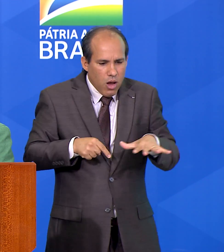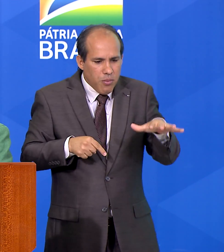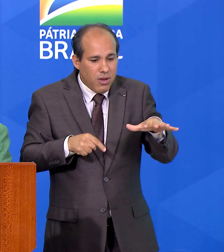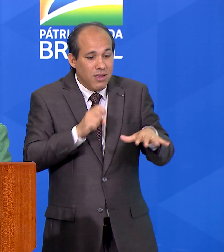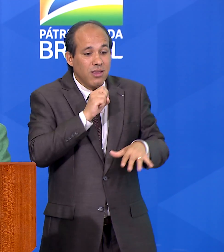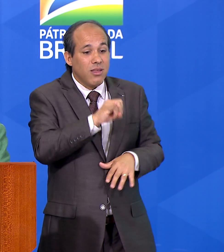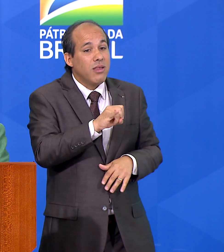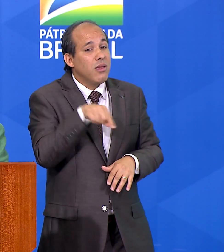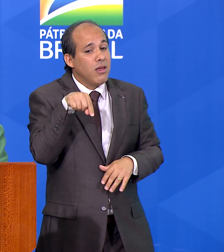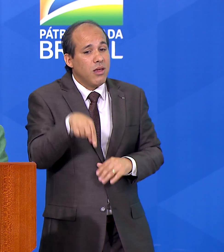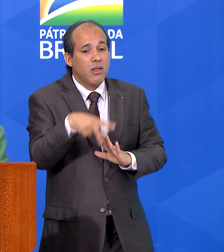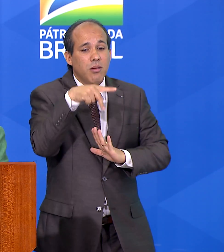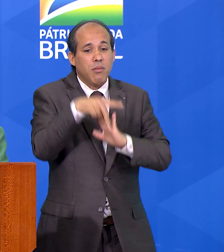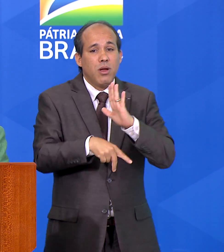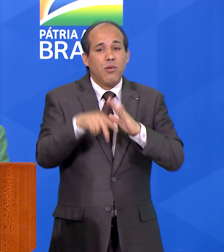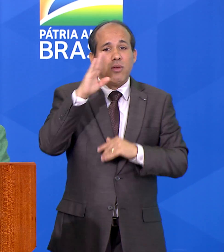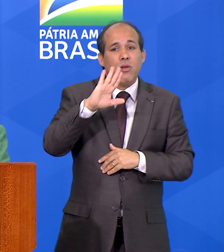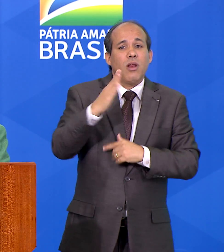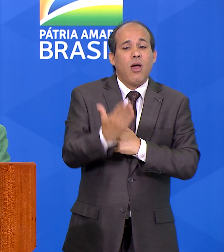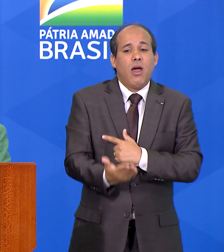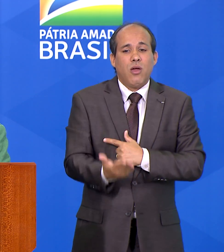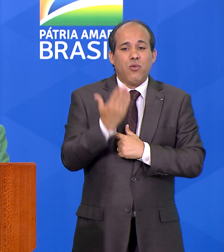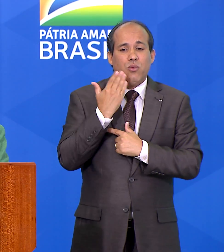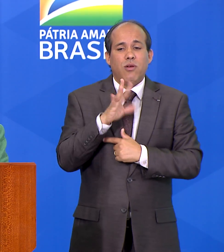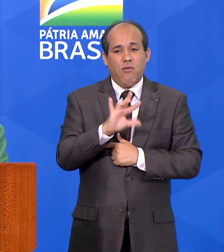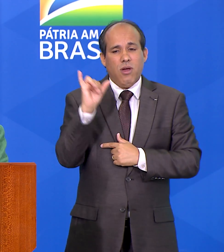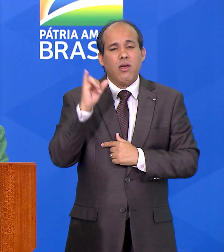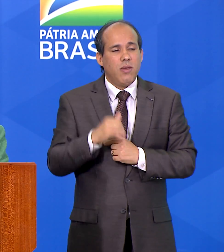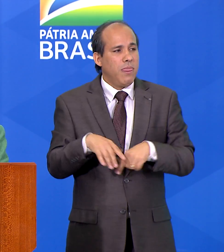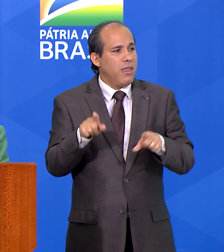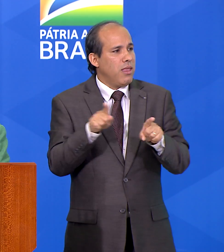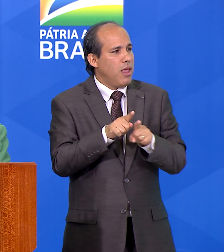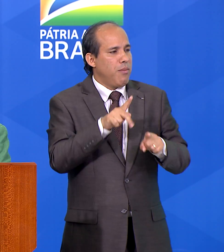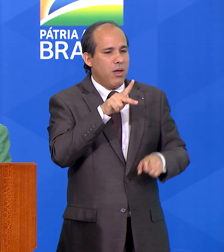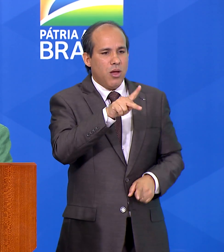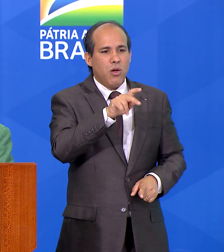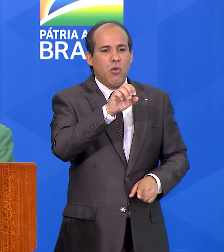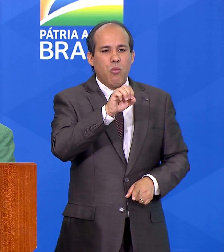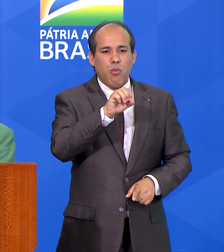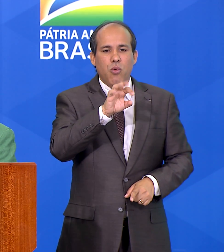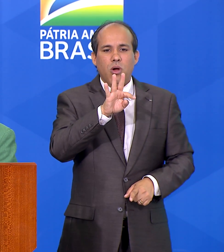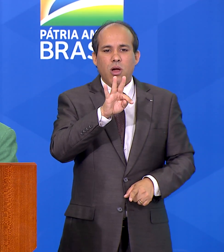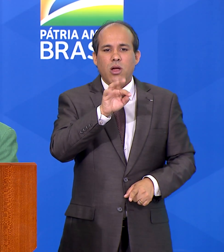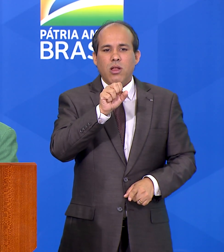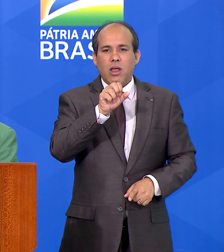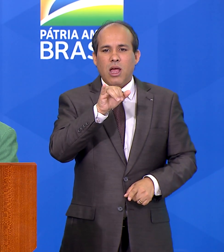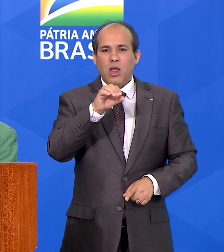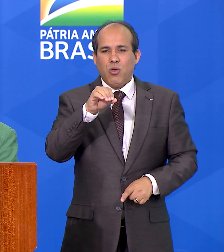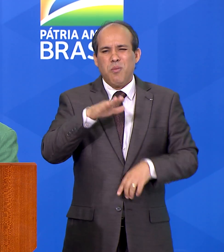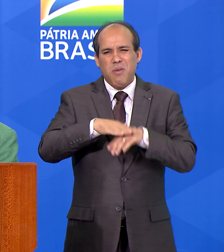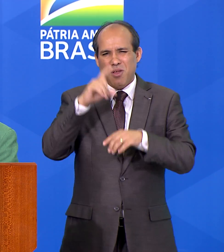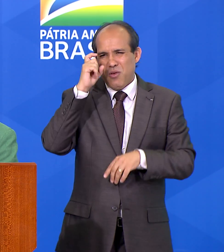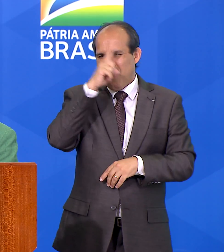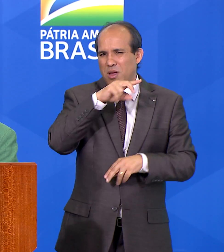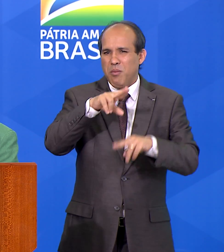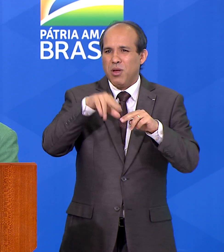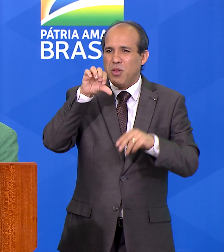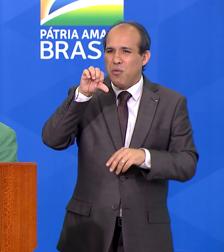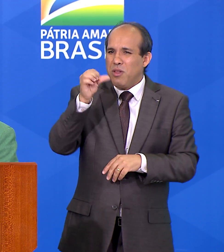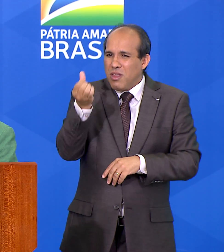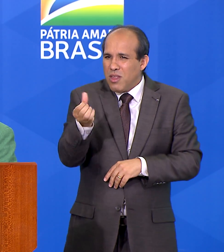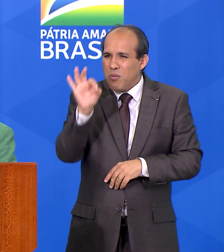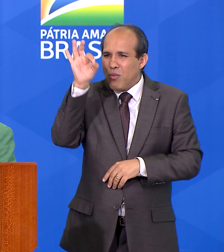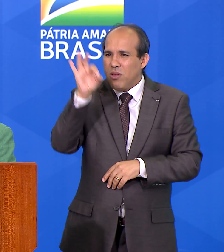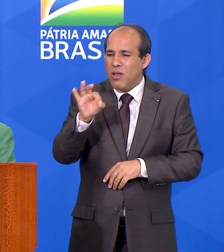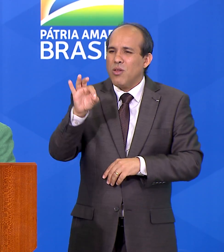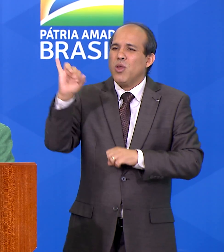nacional. Para o potássio, nosso maior desafio, dependemos 96% de